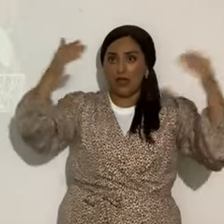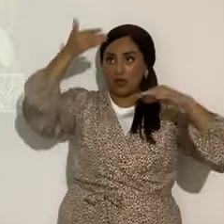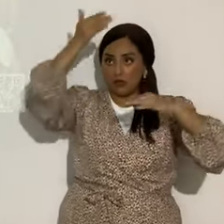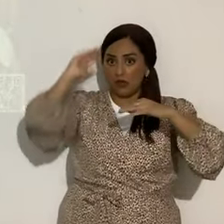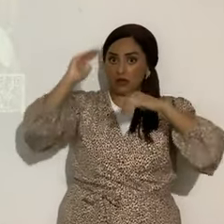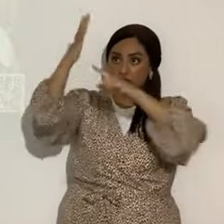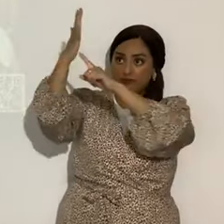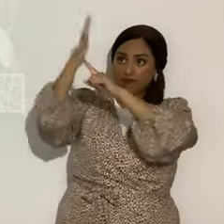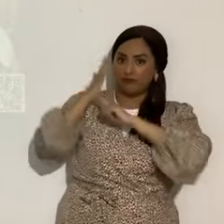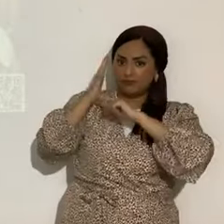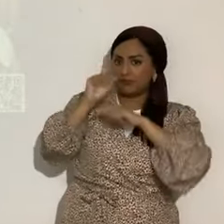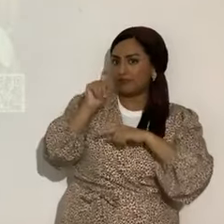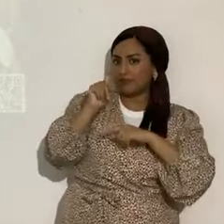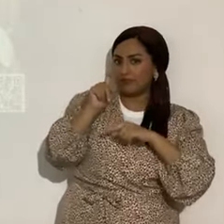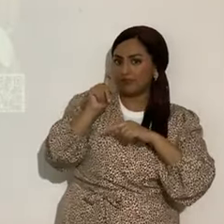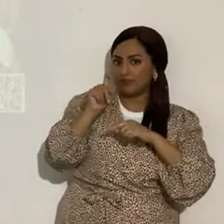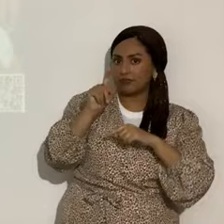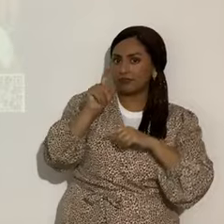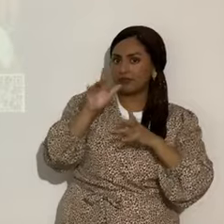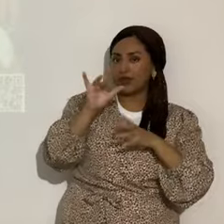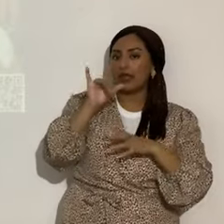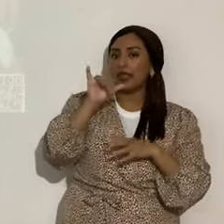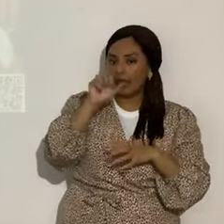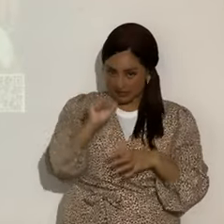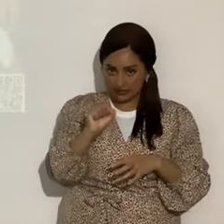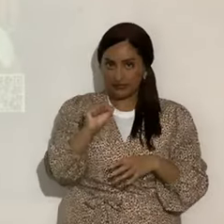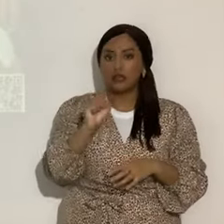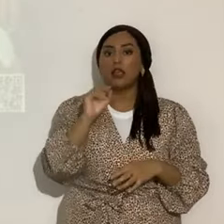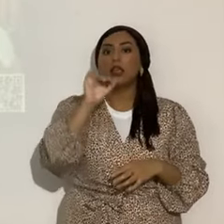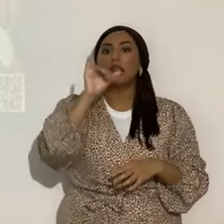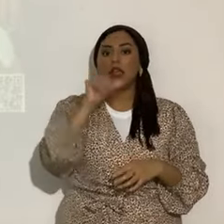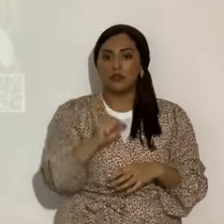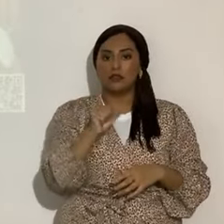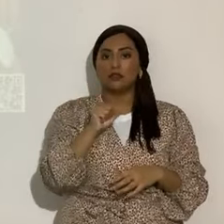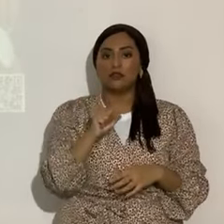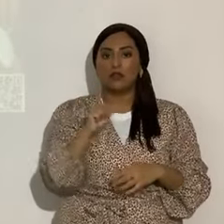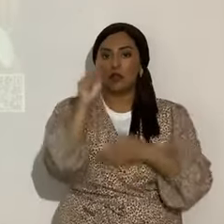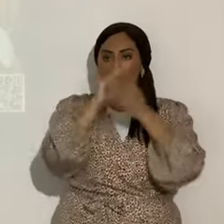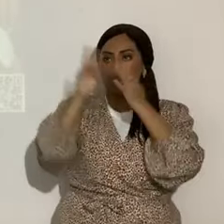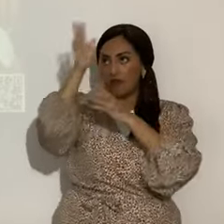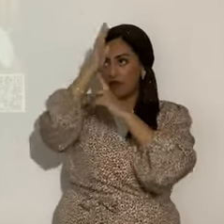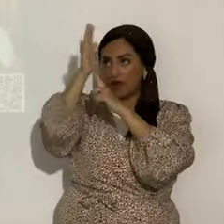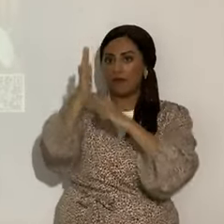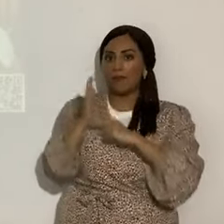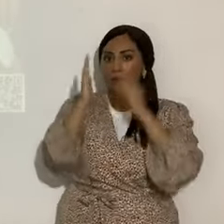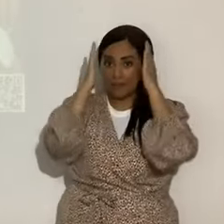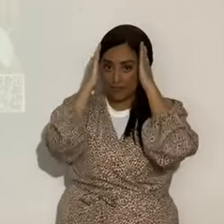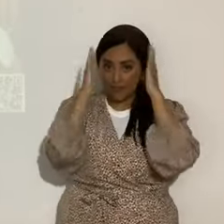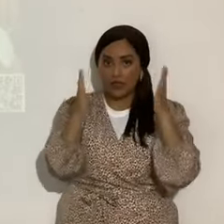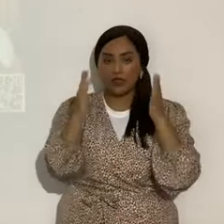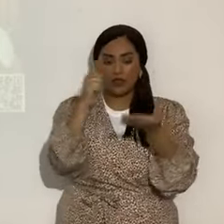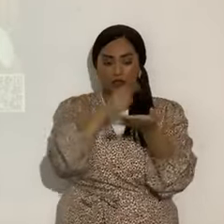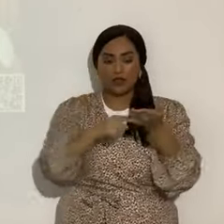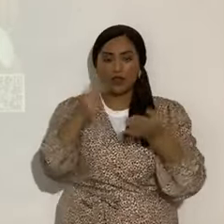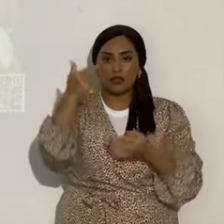Todopoderoso Yahweh? Porque es una señal del Todopoderoso. Mucha atención y vamos a Génesis 1.14.